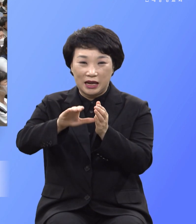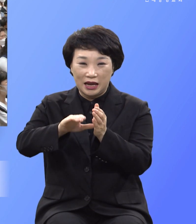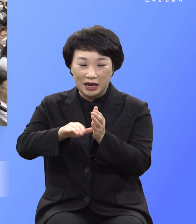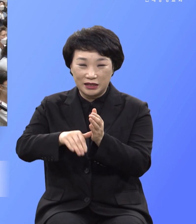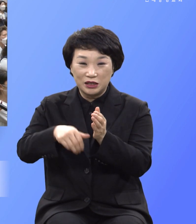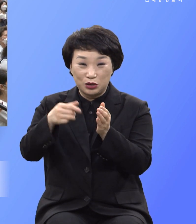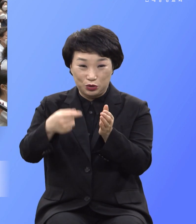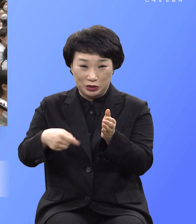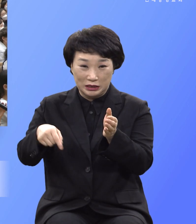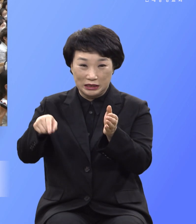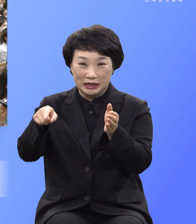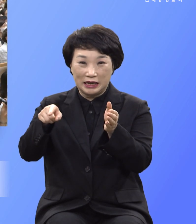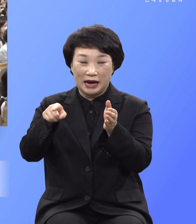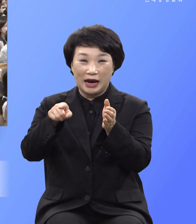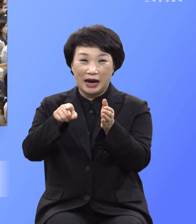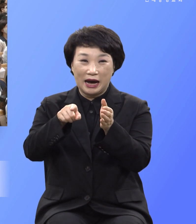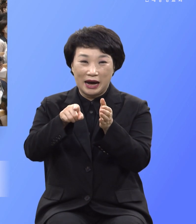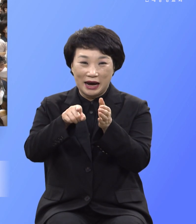살리기 위해서